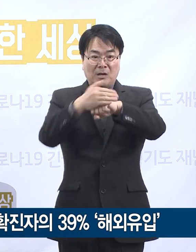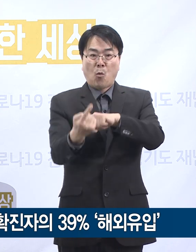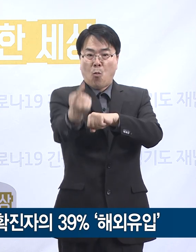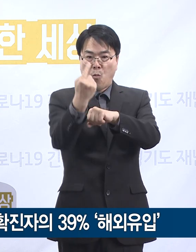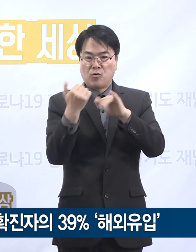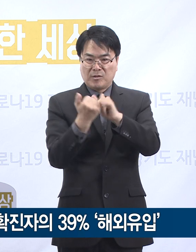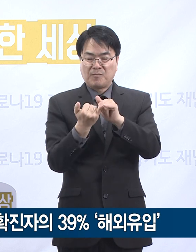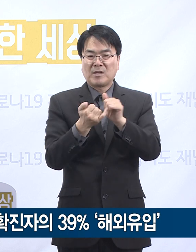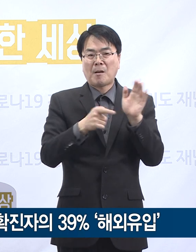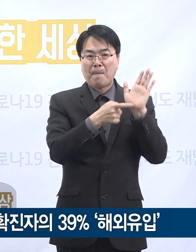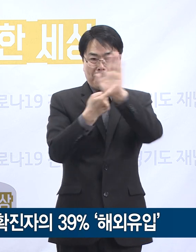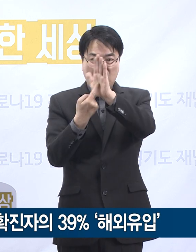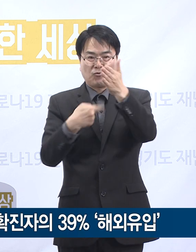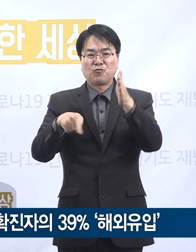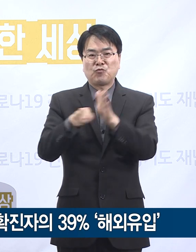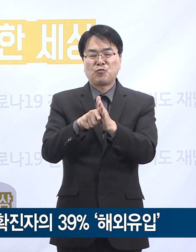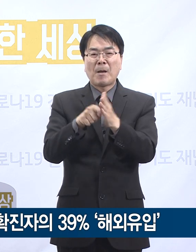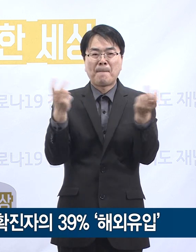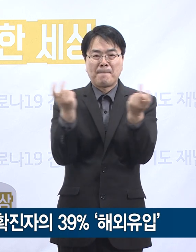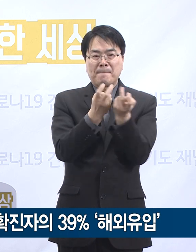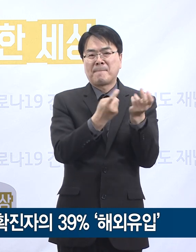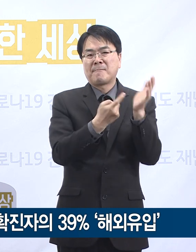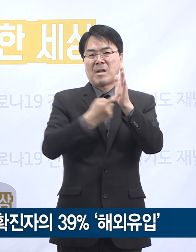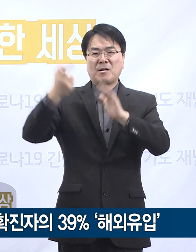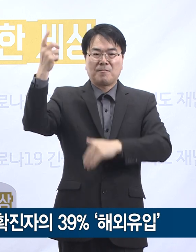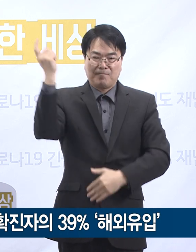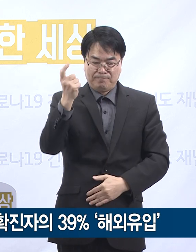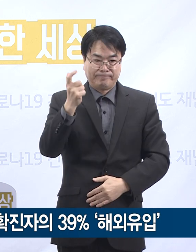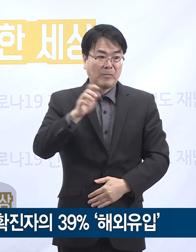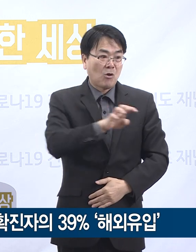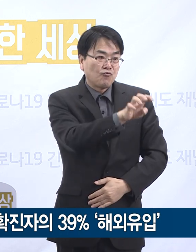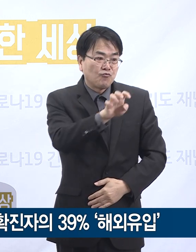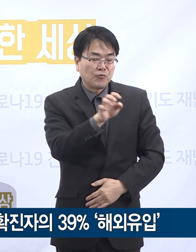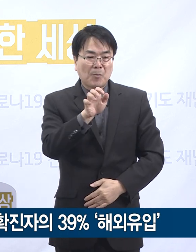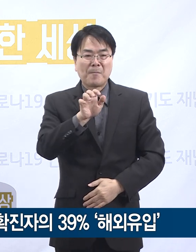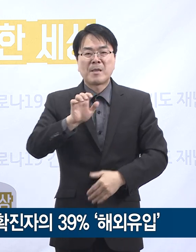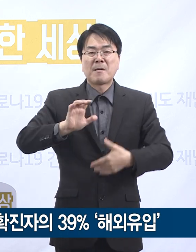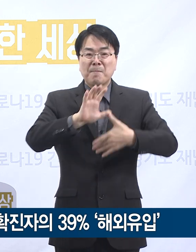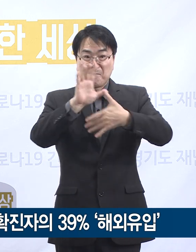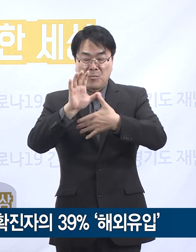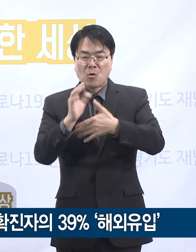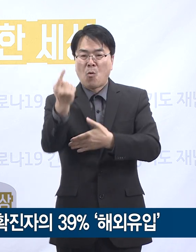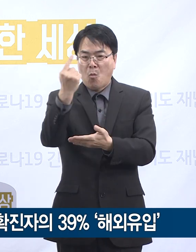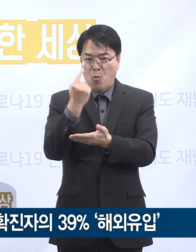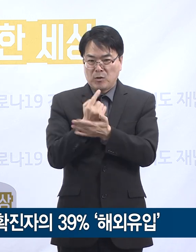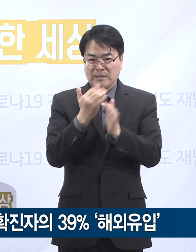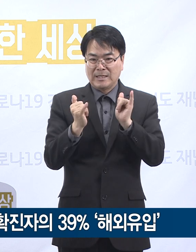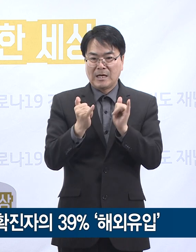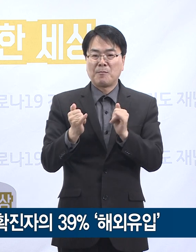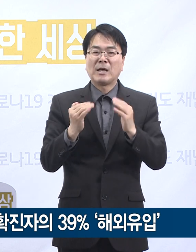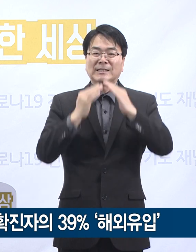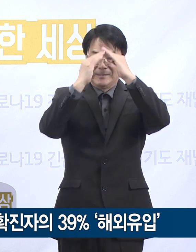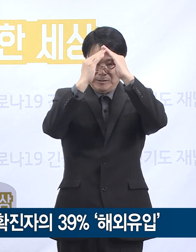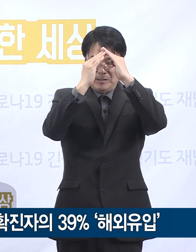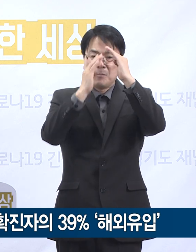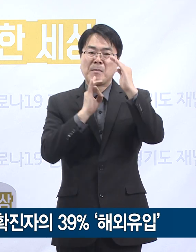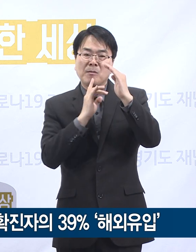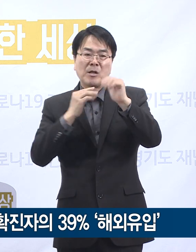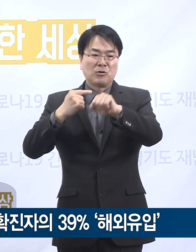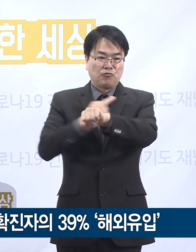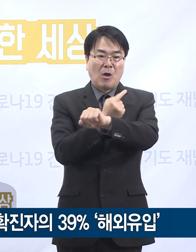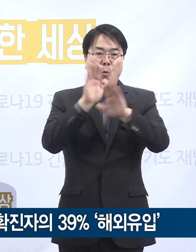강화합니다. 지금까지는 유럽 및 미국발 입국자에 대해서만 자가격리를 실시했지만 오늘